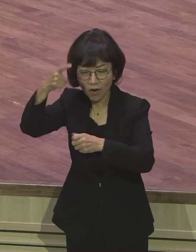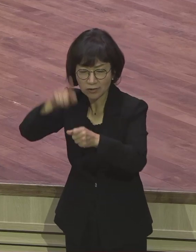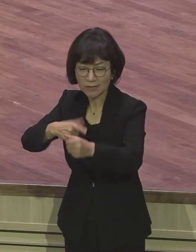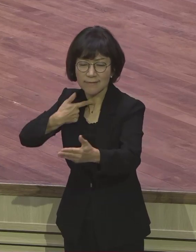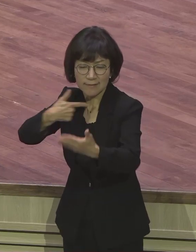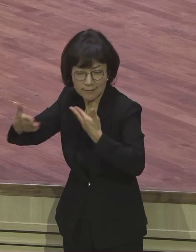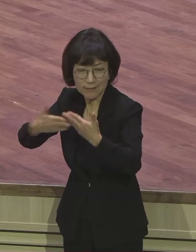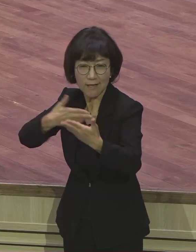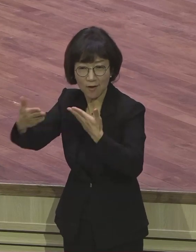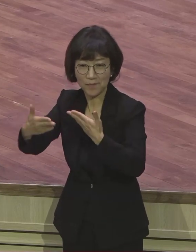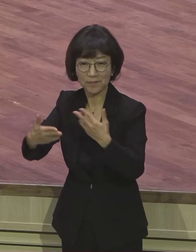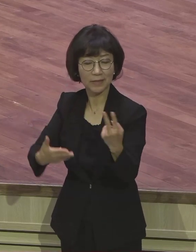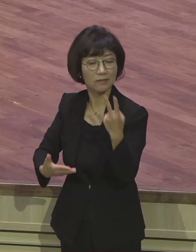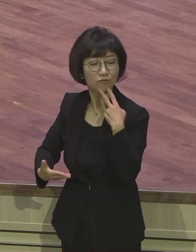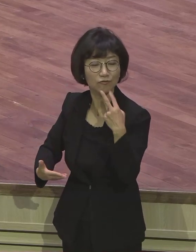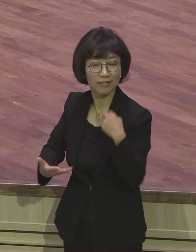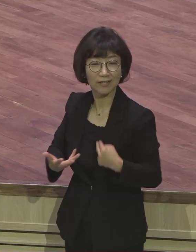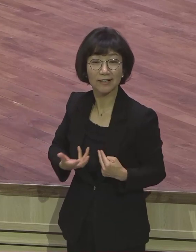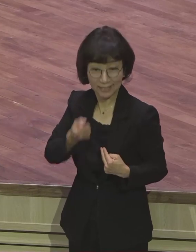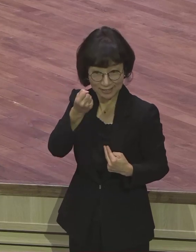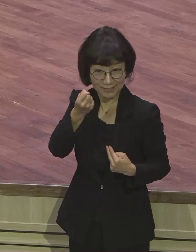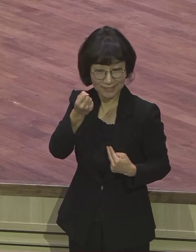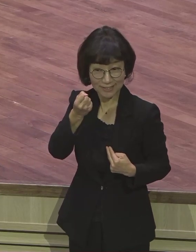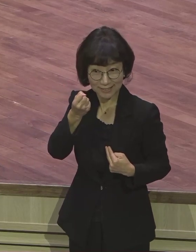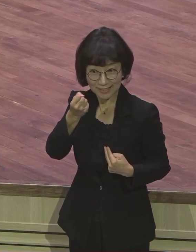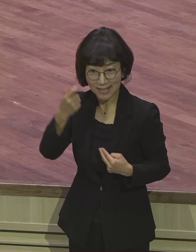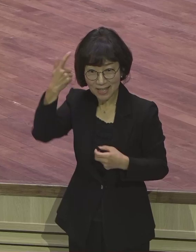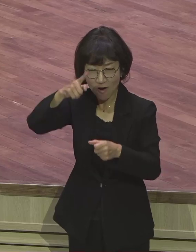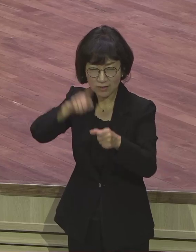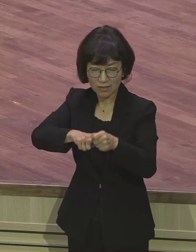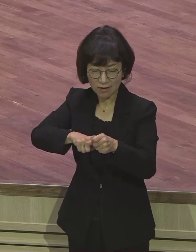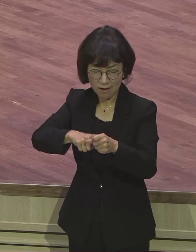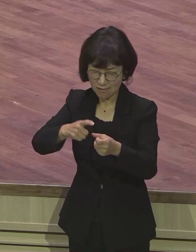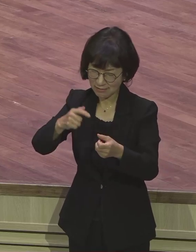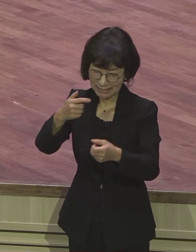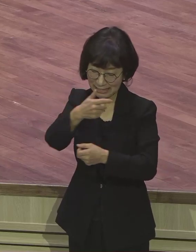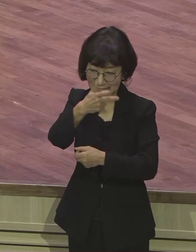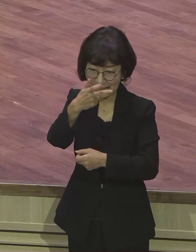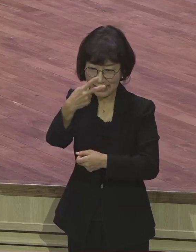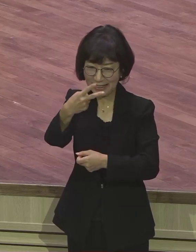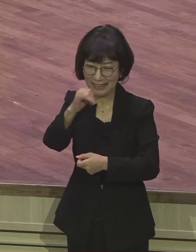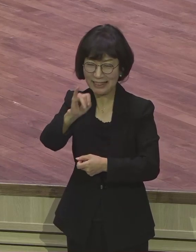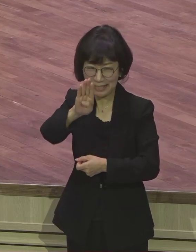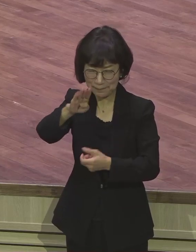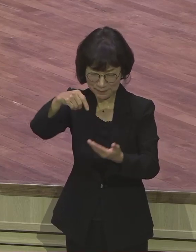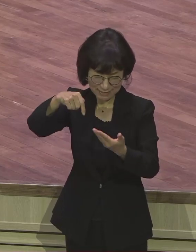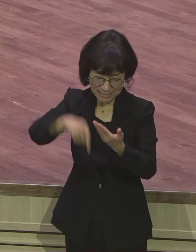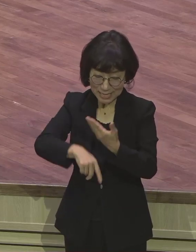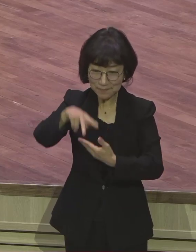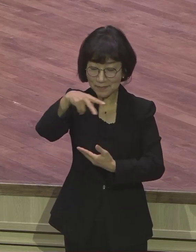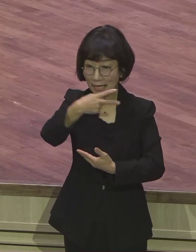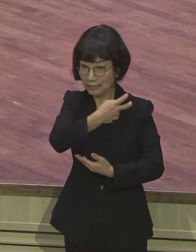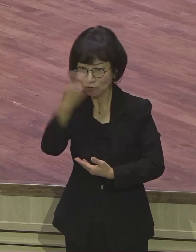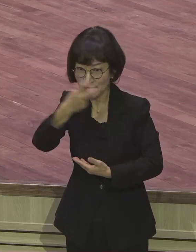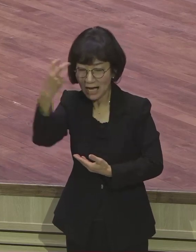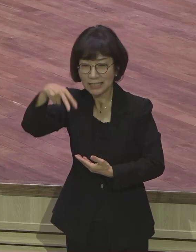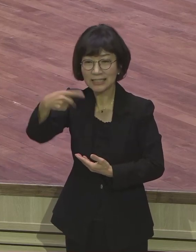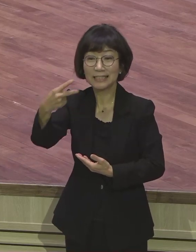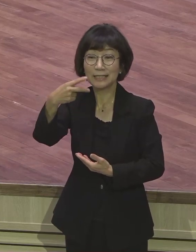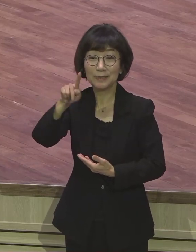양쪽을 다 겸비한 사람 영적 딥스마트 이거 돼야 돼요 어떤 사람은 성경만 죽으라고 읽어 성경 지식은